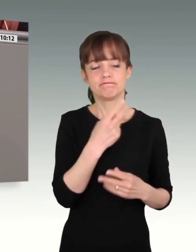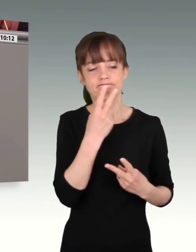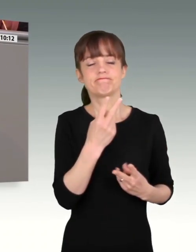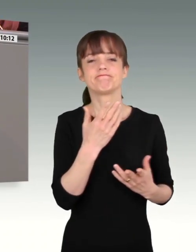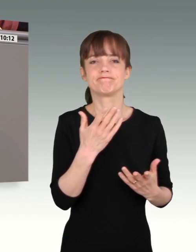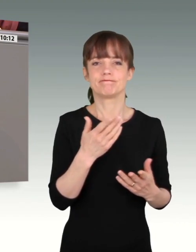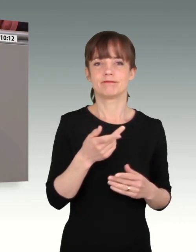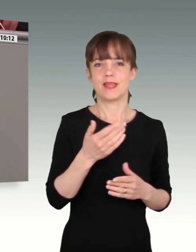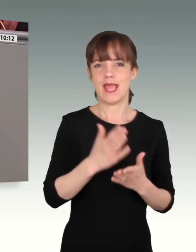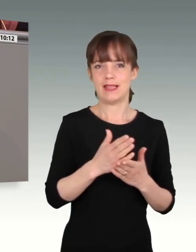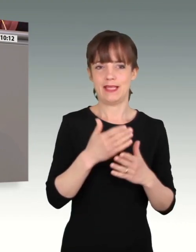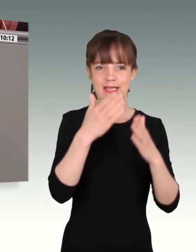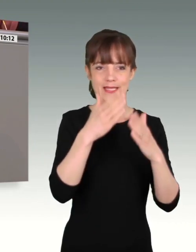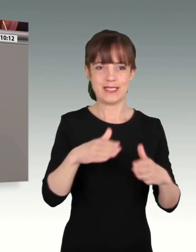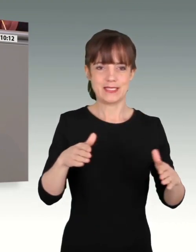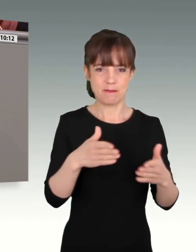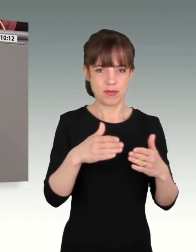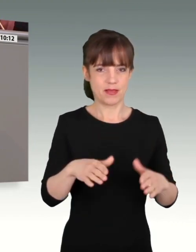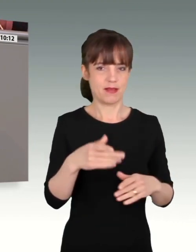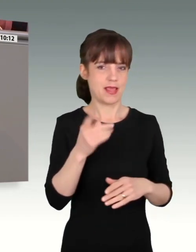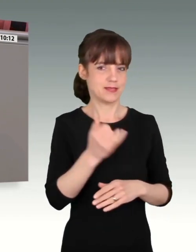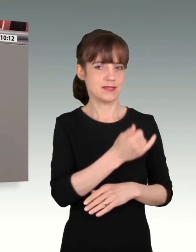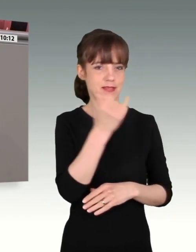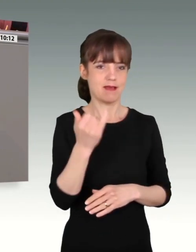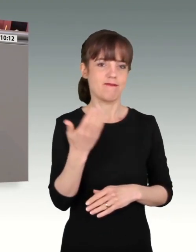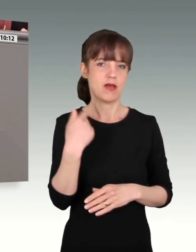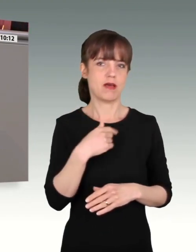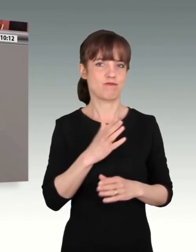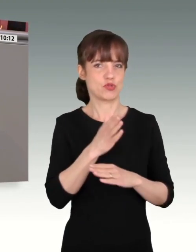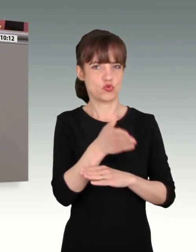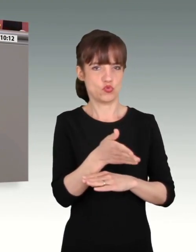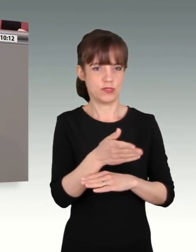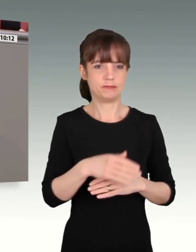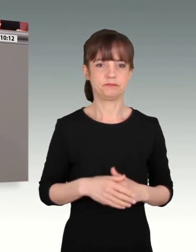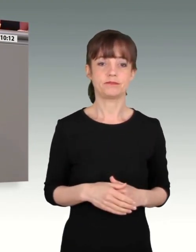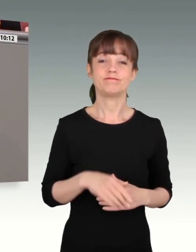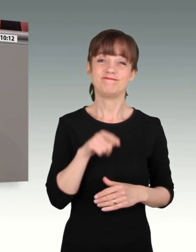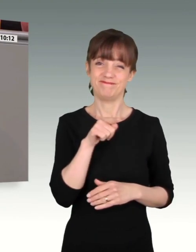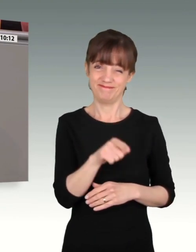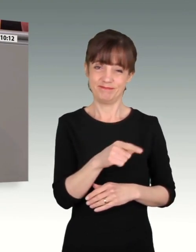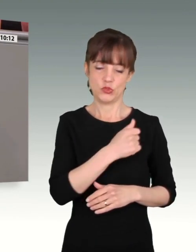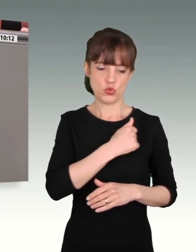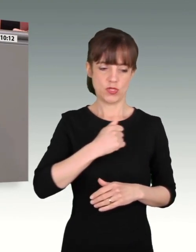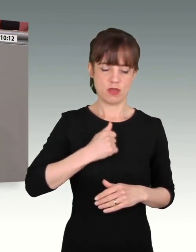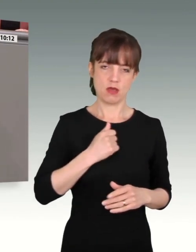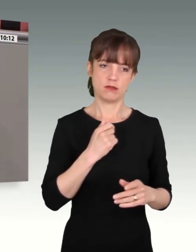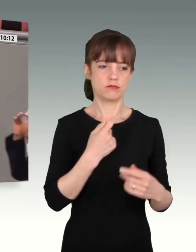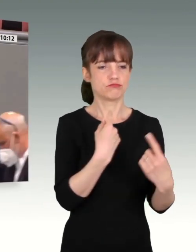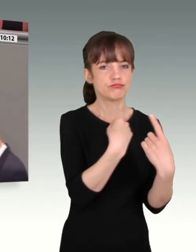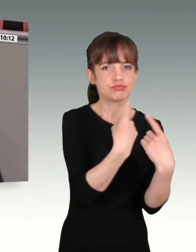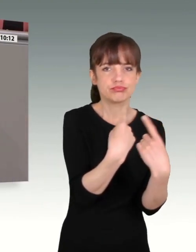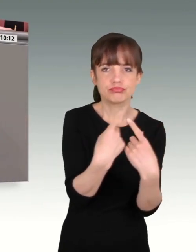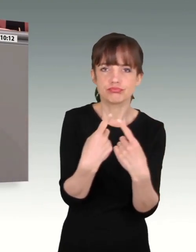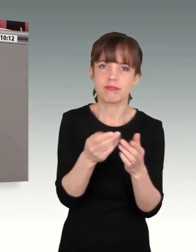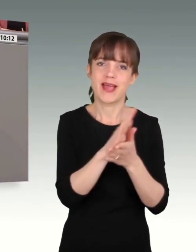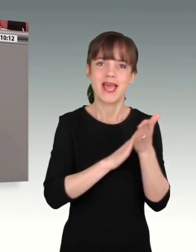Ruckla die Truppe bei der Enhanced Forward Persons Battle Group besucht habe. Dort habe ich mit Soldaten gesprochen und sie erzählten von ihrer